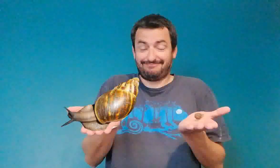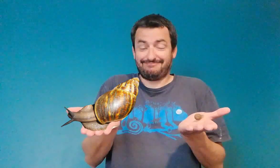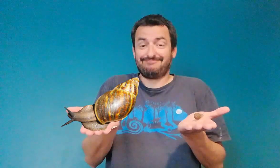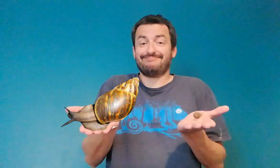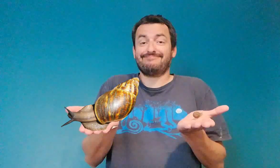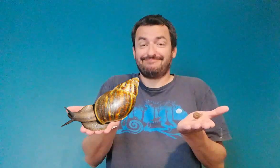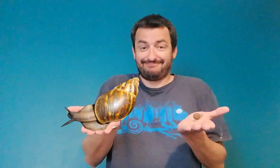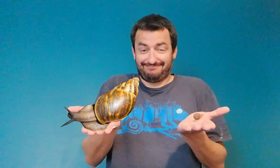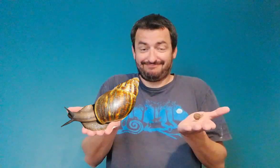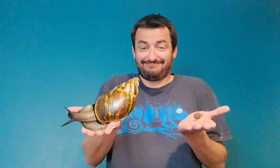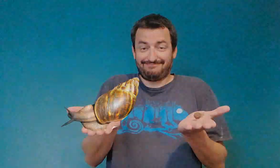Incroyable, hein ?